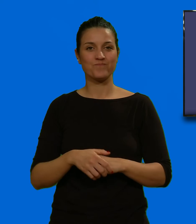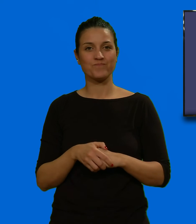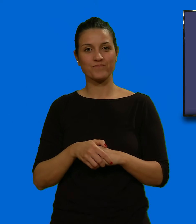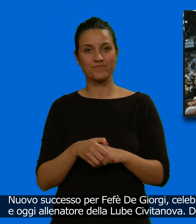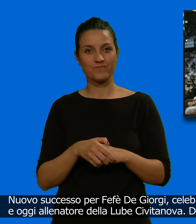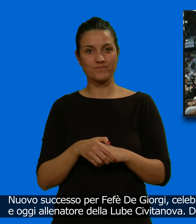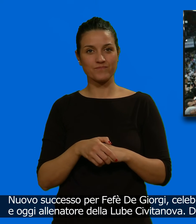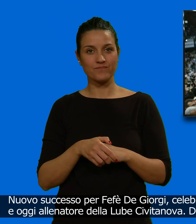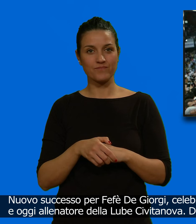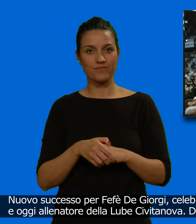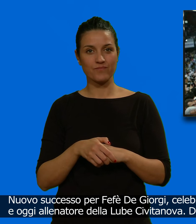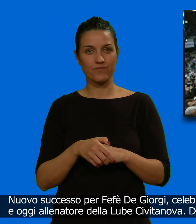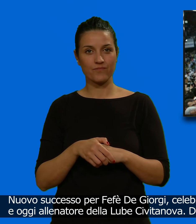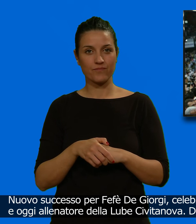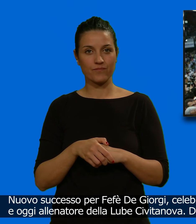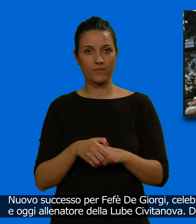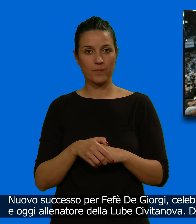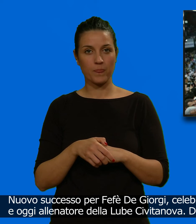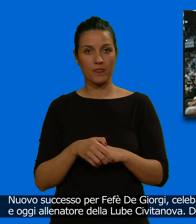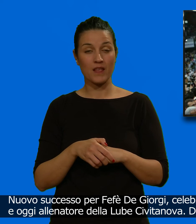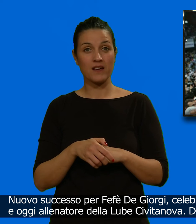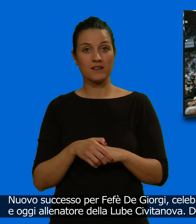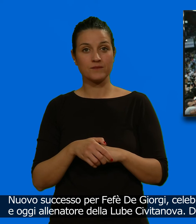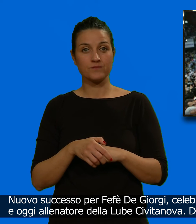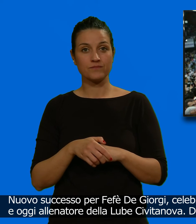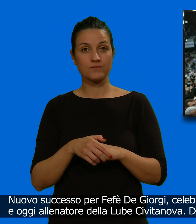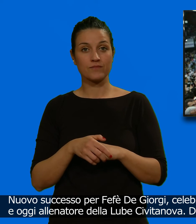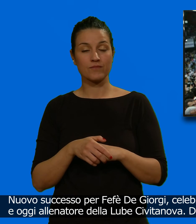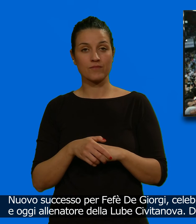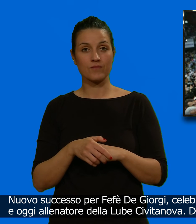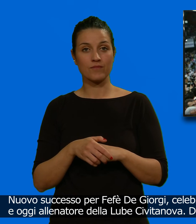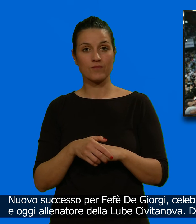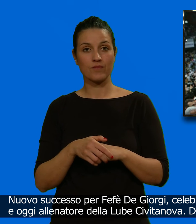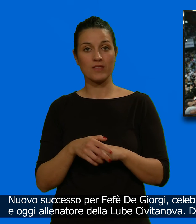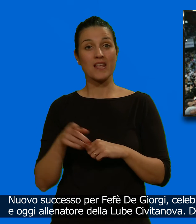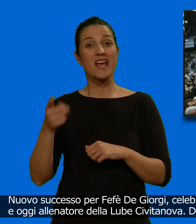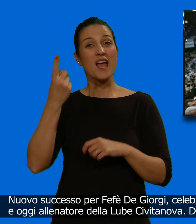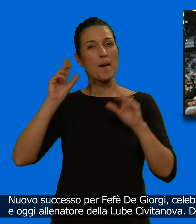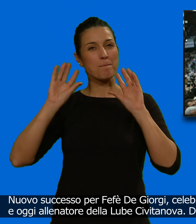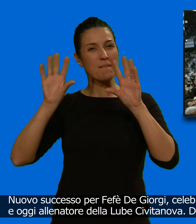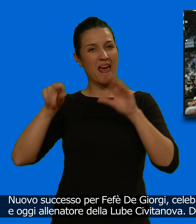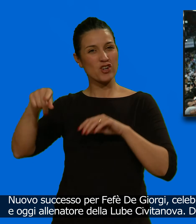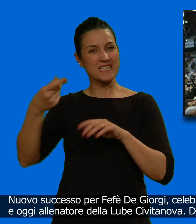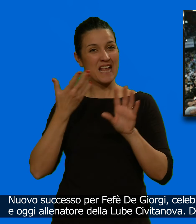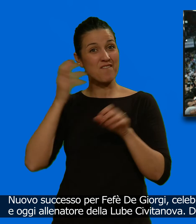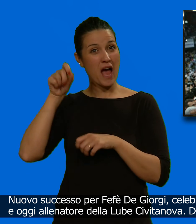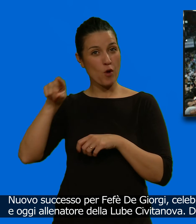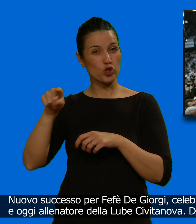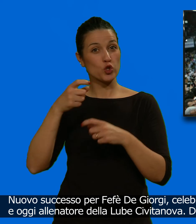Nuovo successo per Fefe De Giorgi, celebre pallavolista di Squinzano, e oggi allenatore